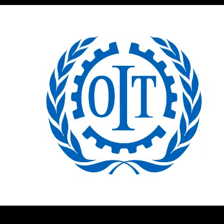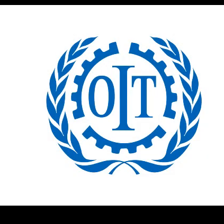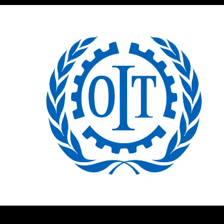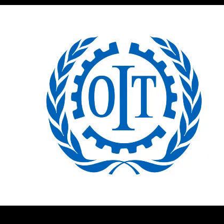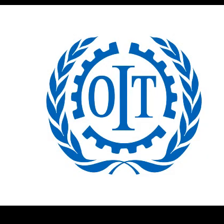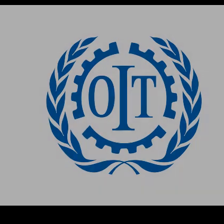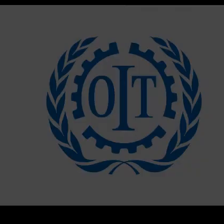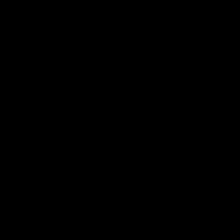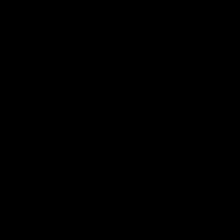Repasa lista.